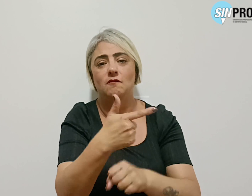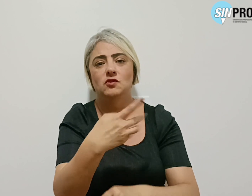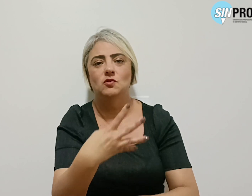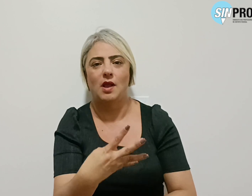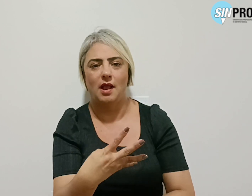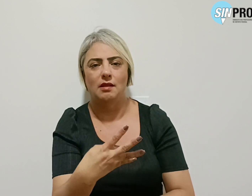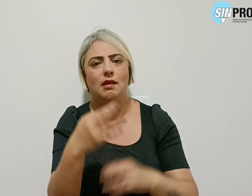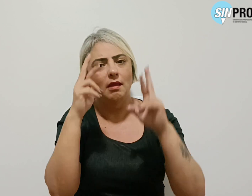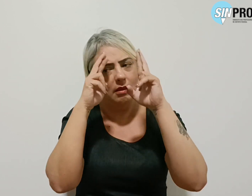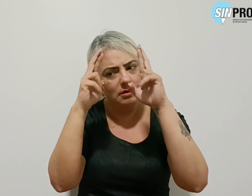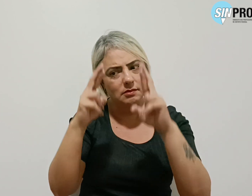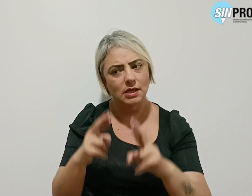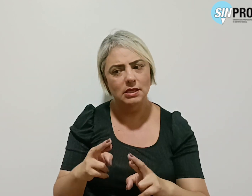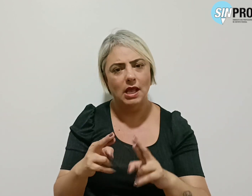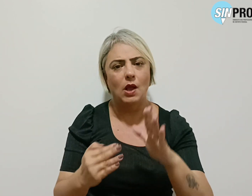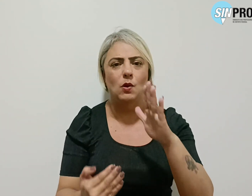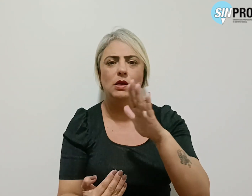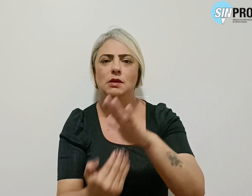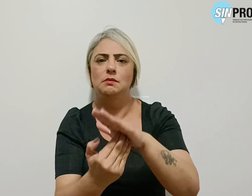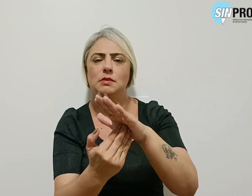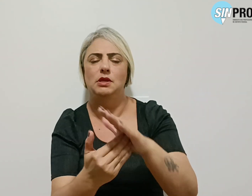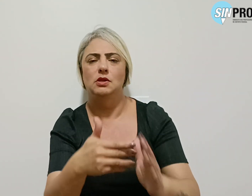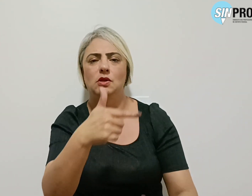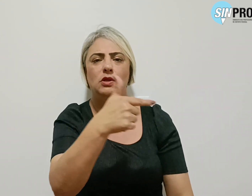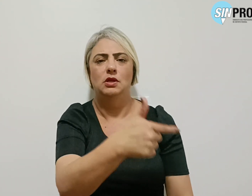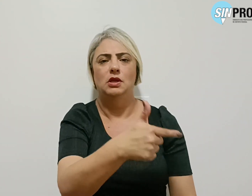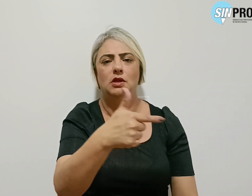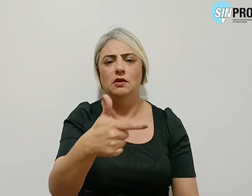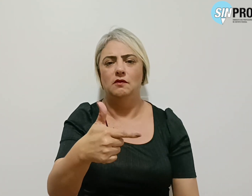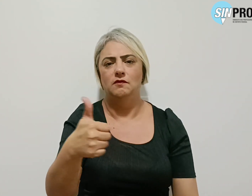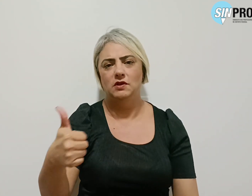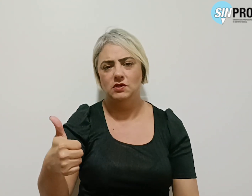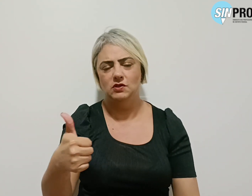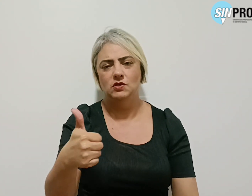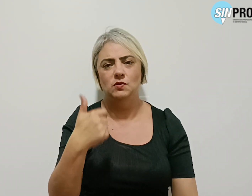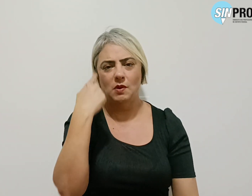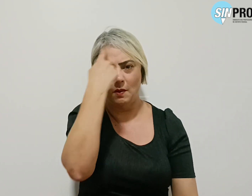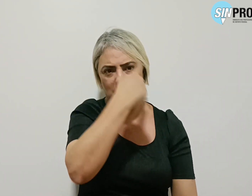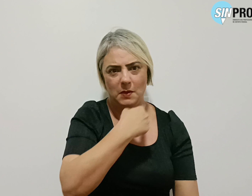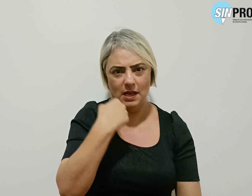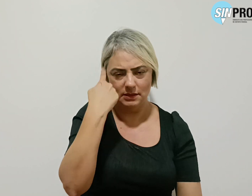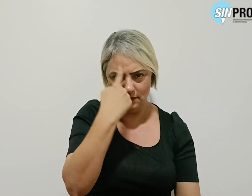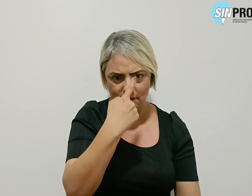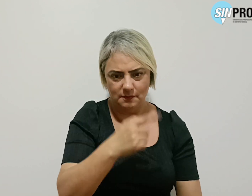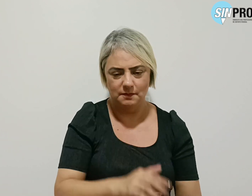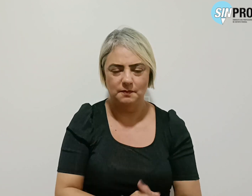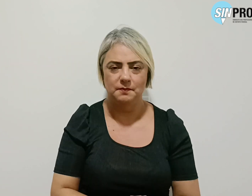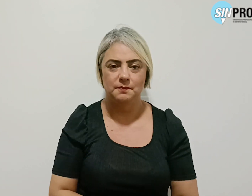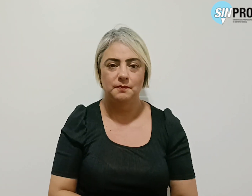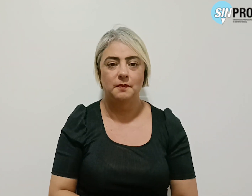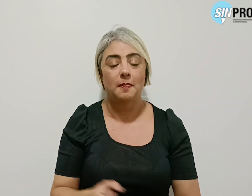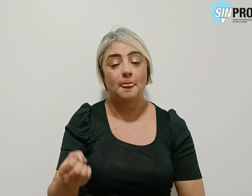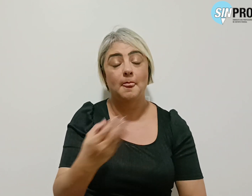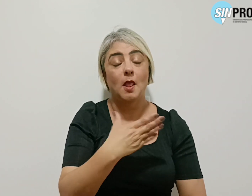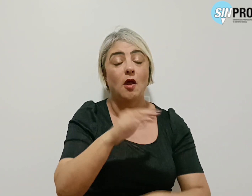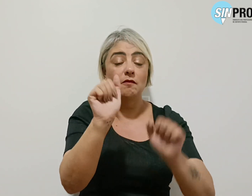respeitado o limite de 221 ampliações. Nova Assembleia Geral